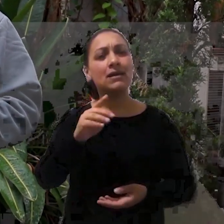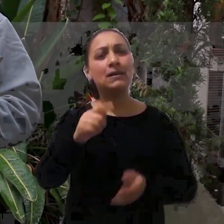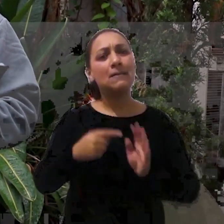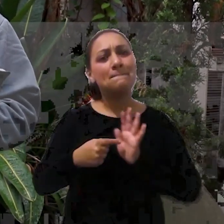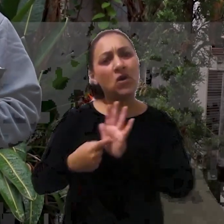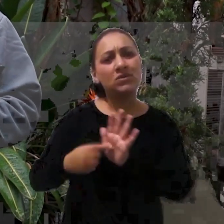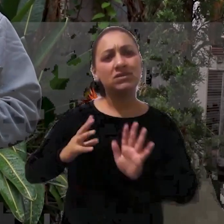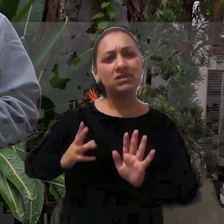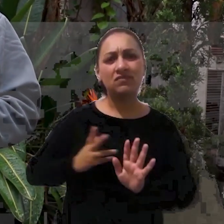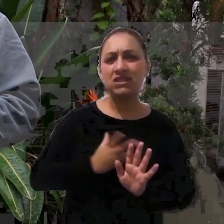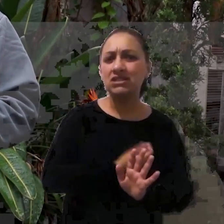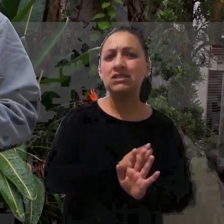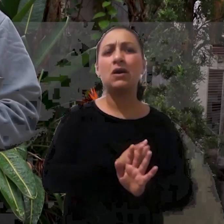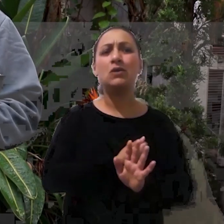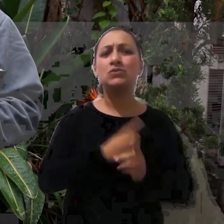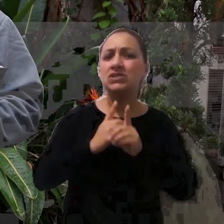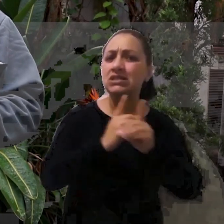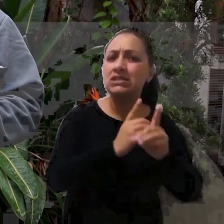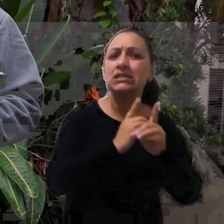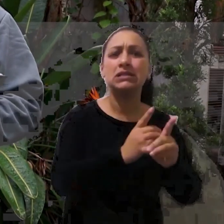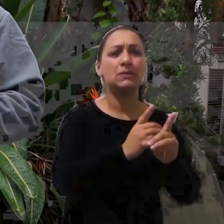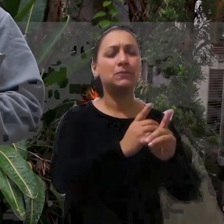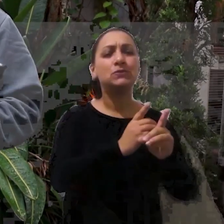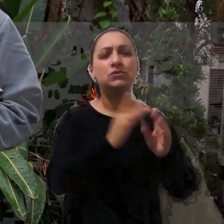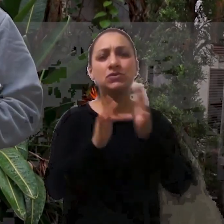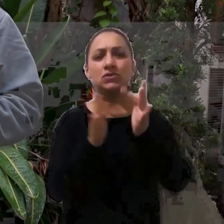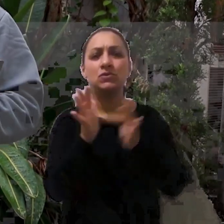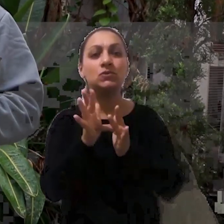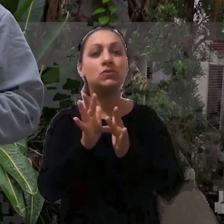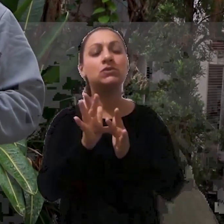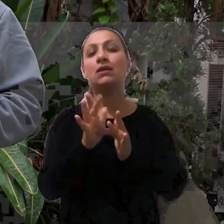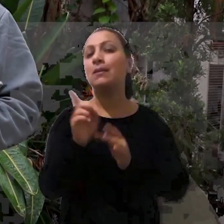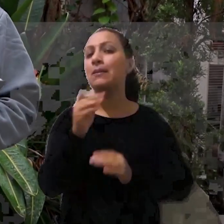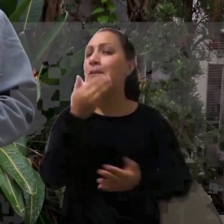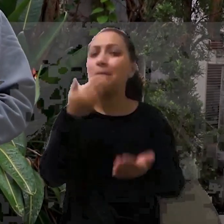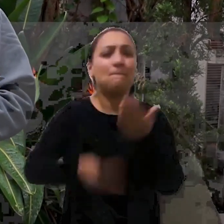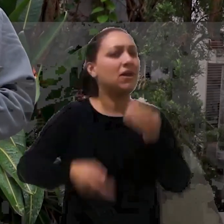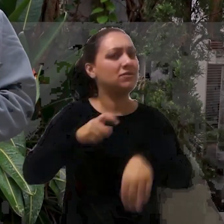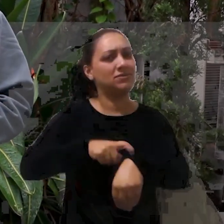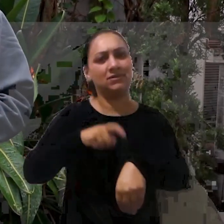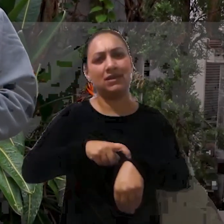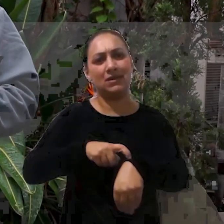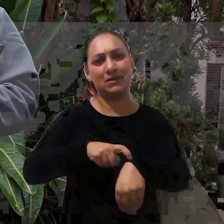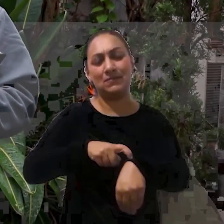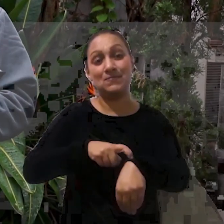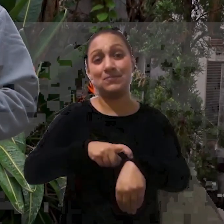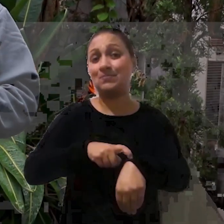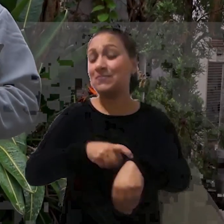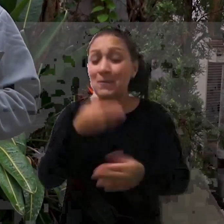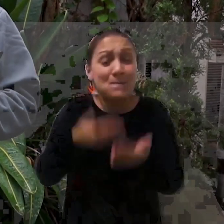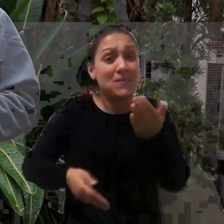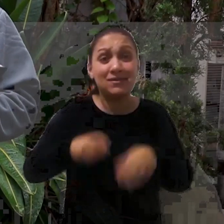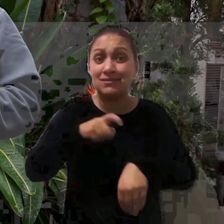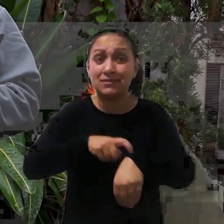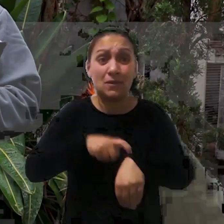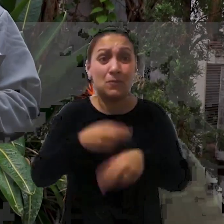um agente de salvação Um agente de transformação, um discípulo do Senhor Jesus Não desperdice o seu tempo Não